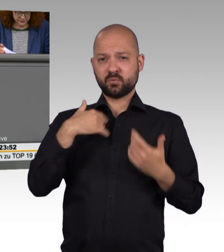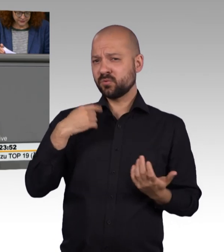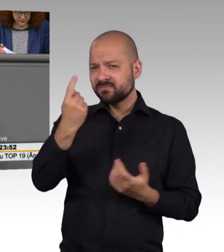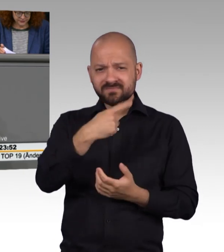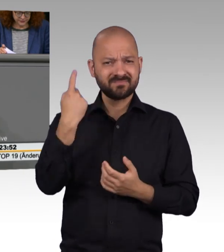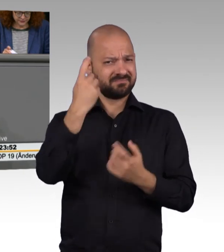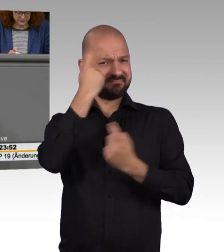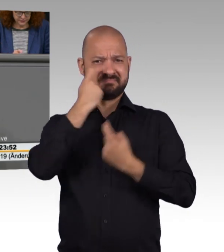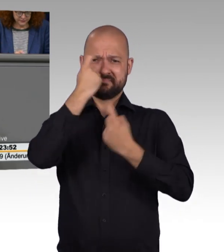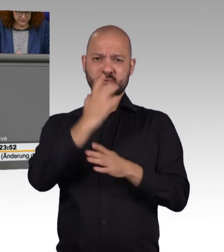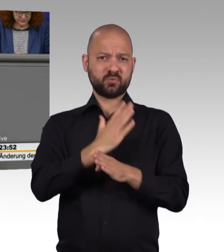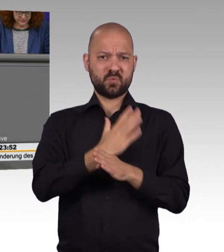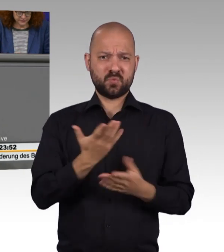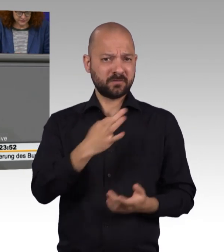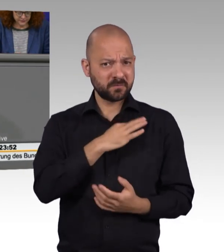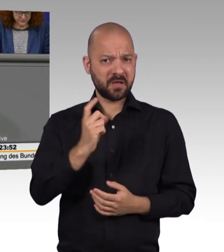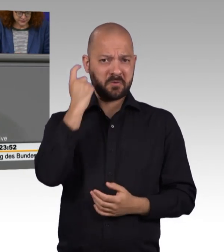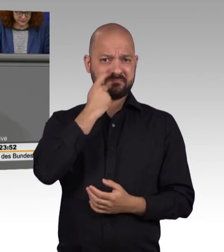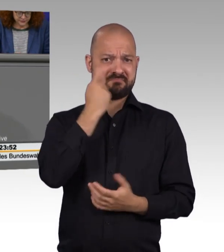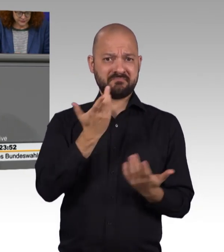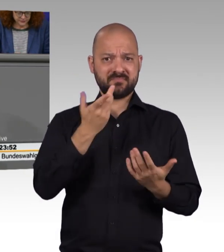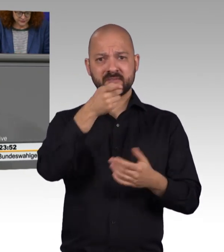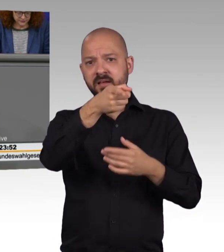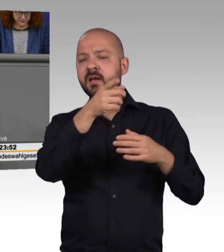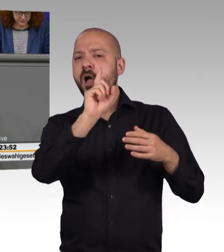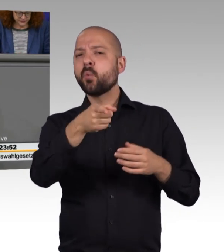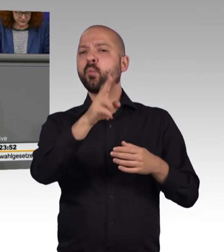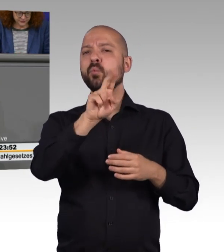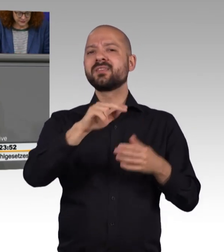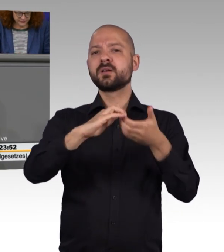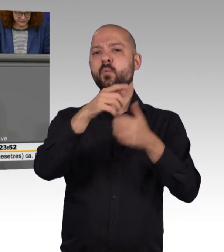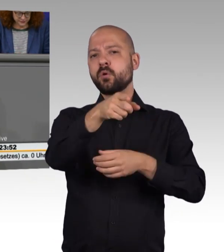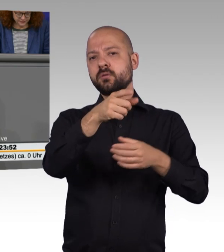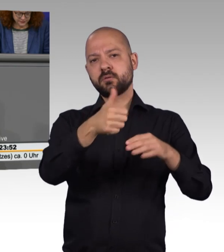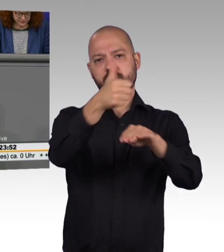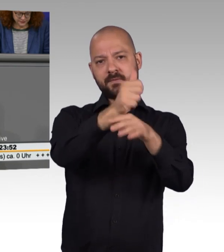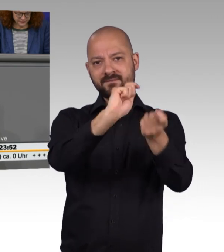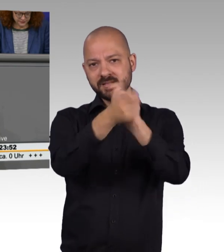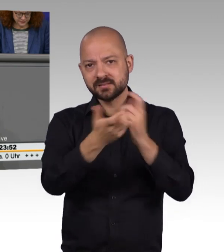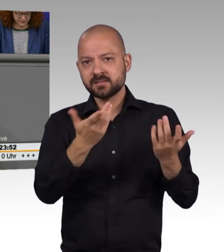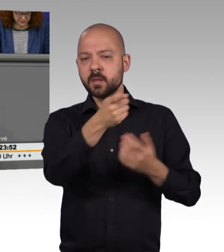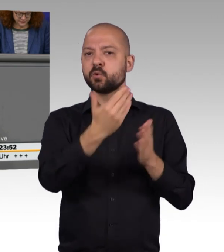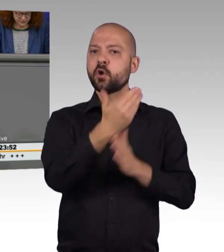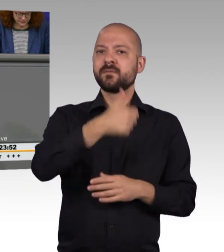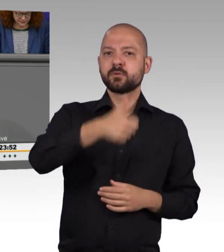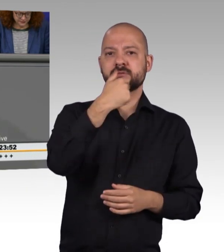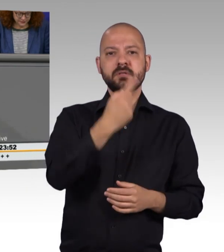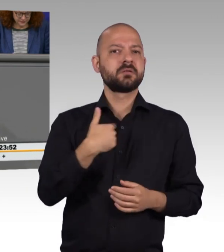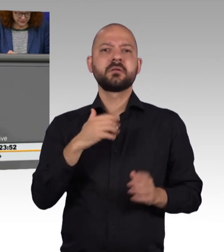der Führung der Unionsfraktion. Und das führte dazu, dass der neue Vorsitzende sagte, nee, nee, wir drehen das jetzt mal alles zurück und ich schaue mir das selber noch mal an.